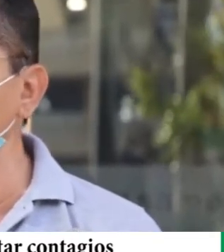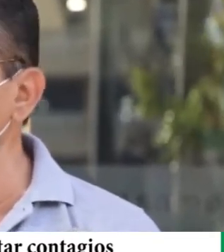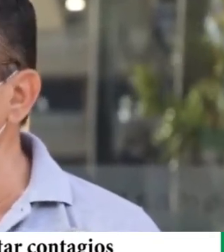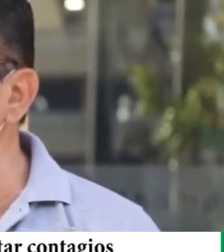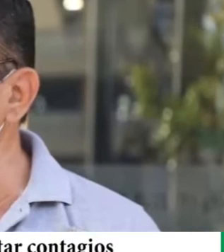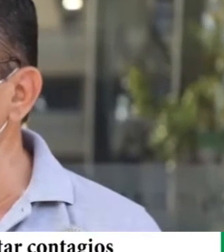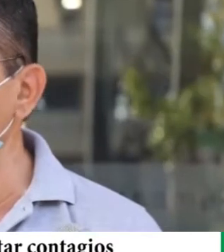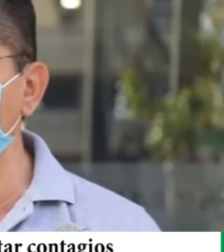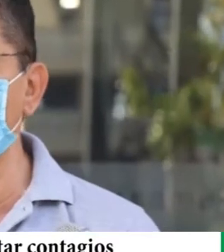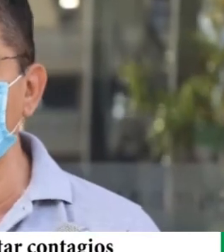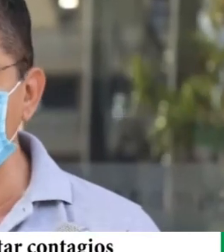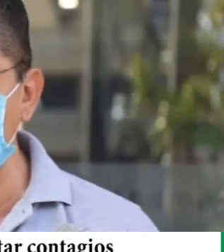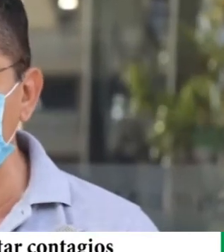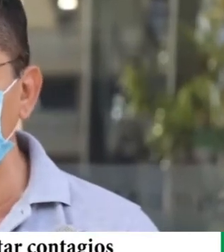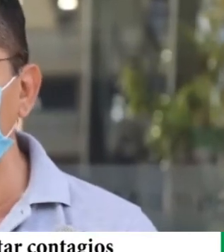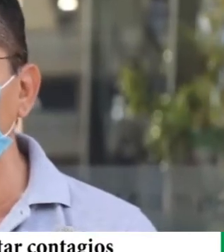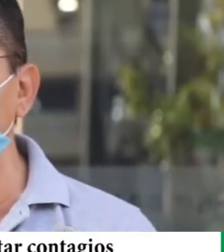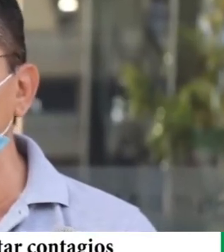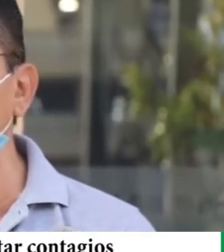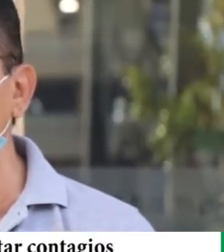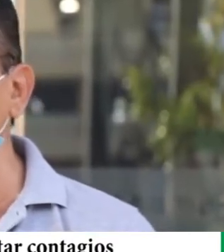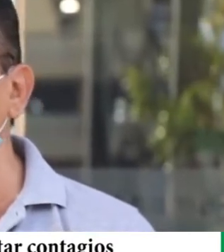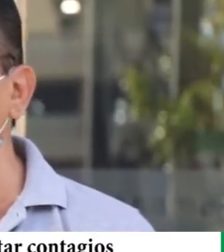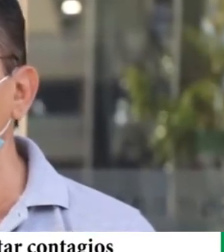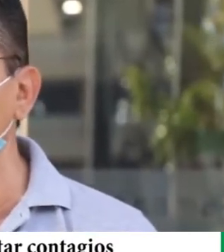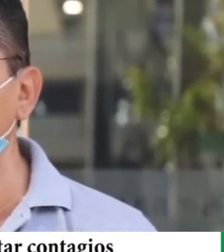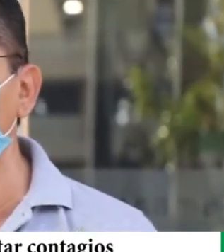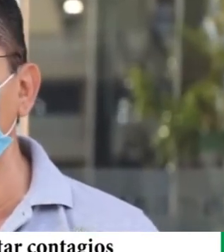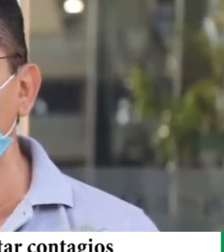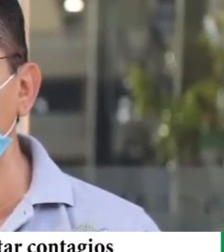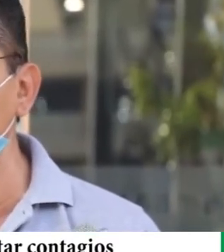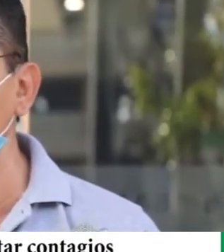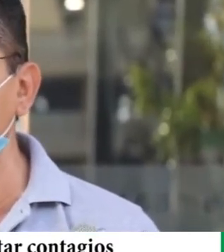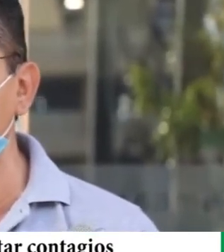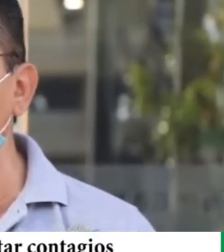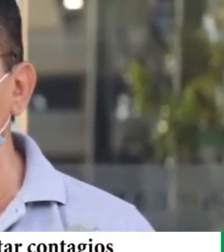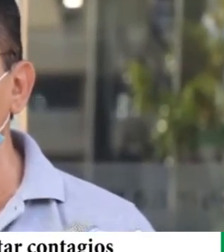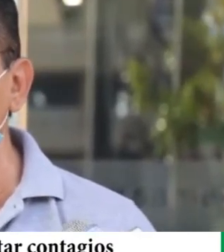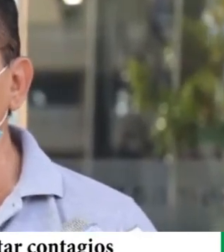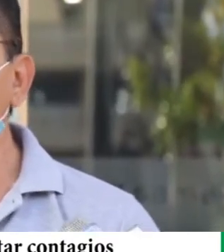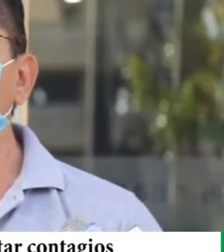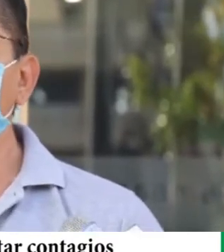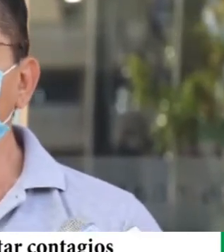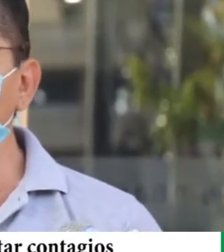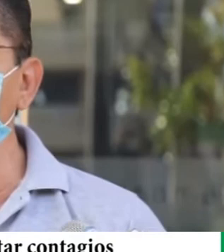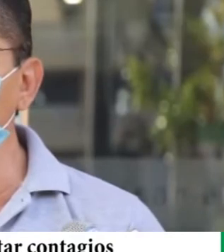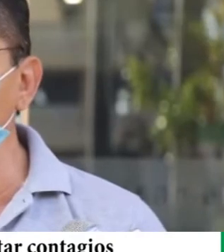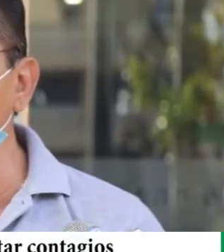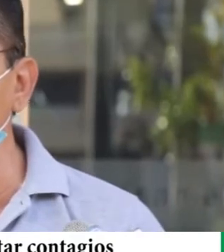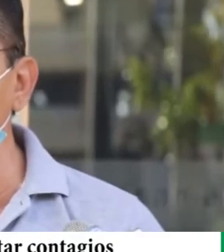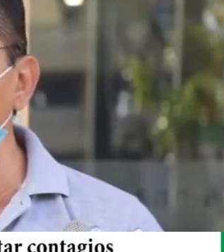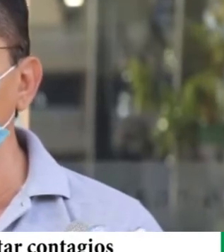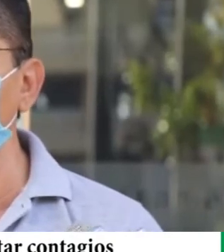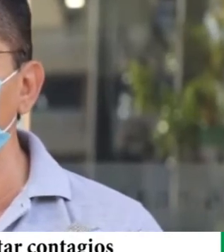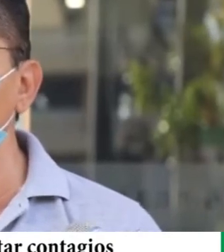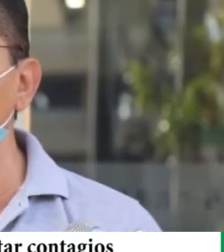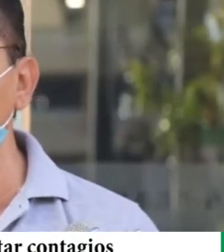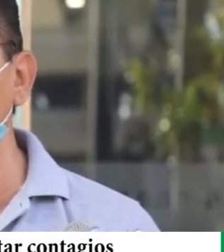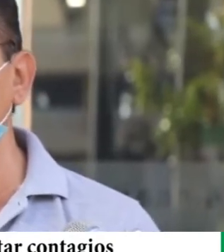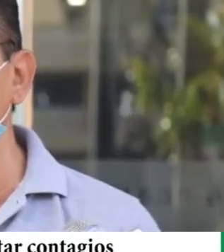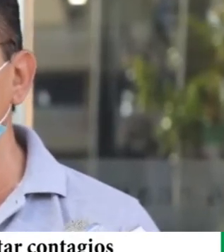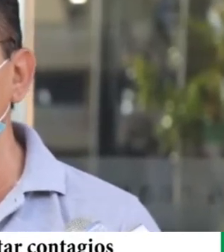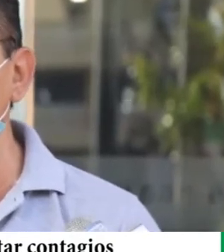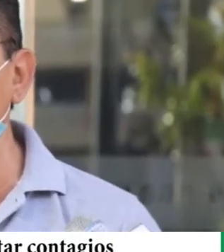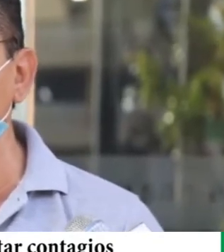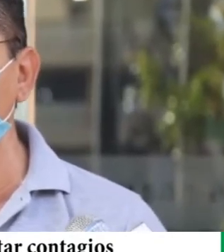utilizar con las recomendaciones técnicas que correspondan los recursos necesarios para COVID, pero también reitero, estamos aprobando